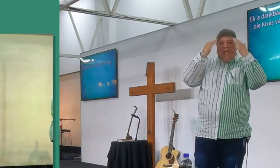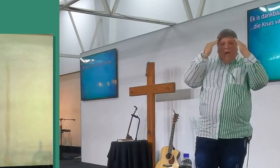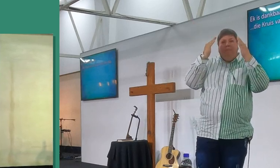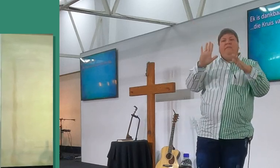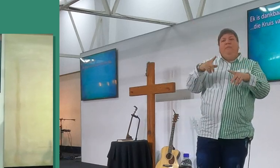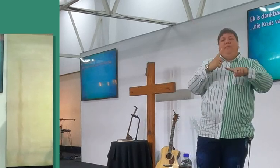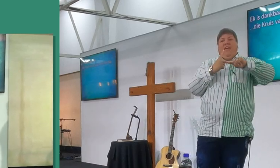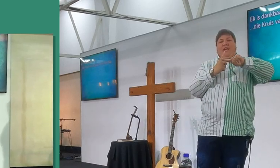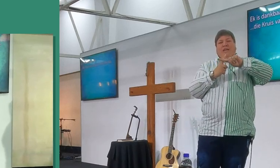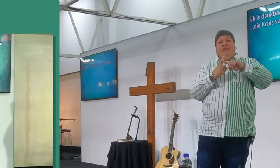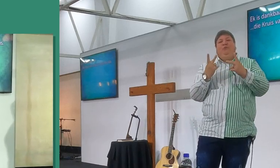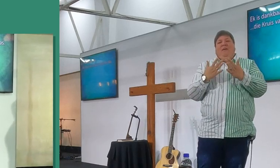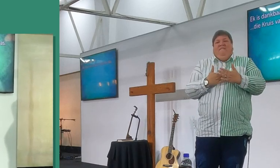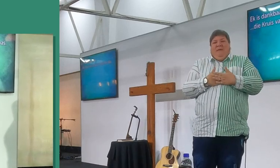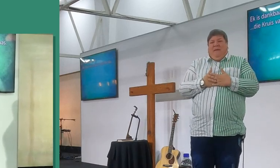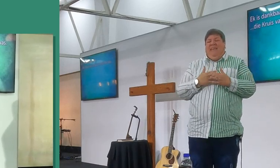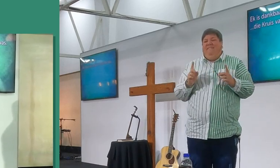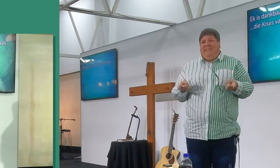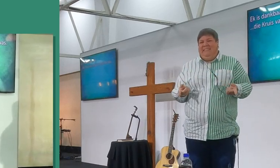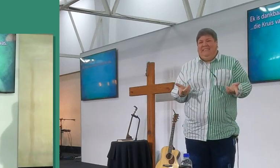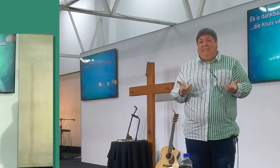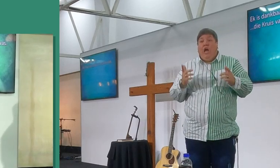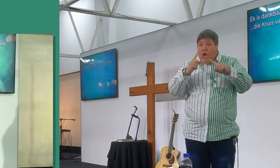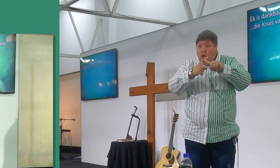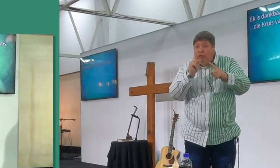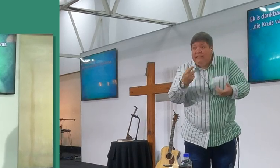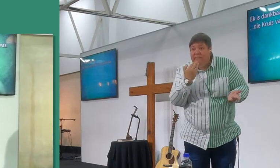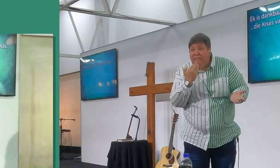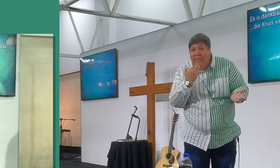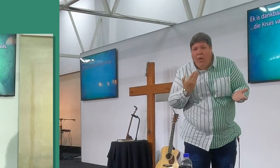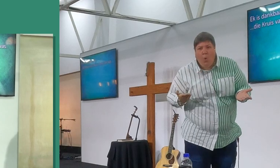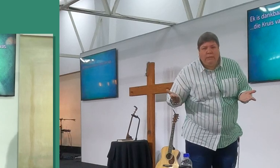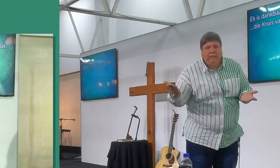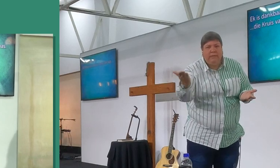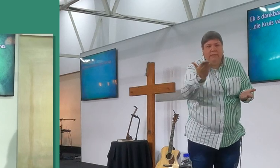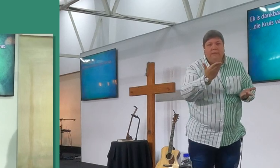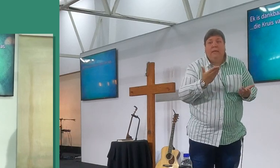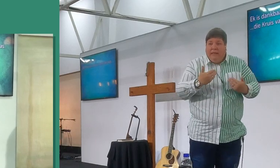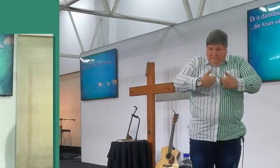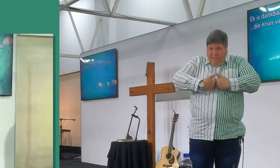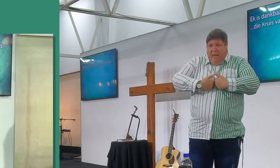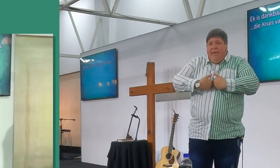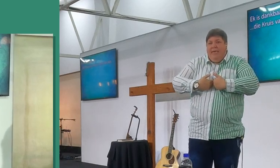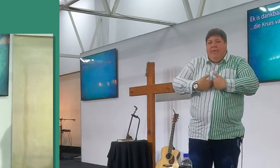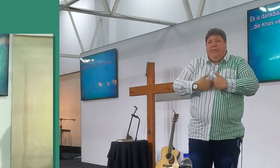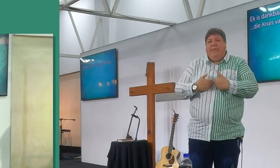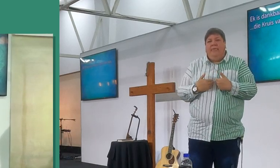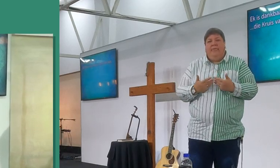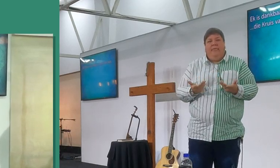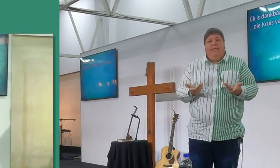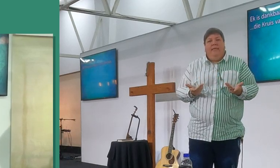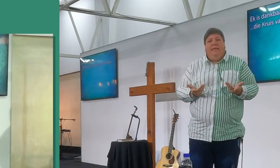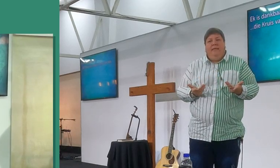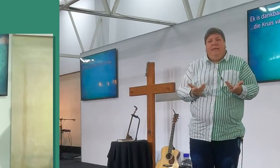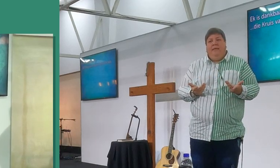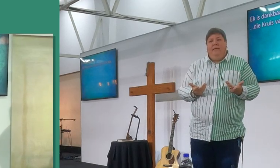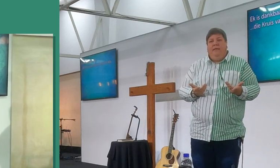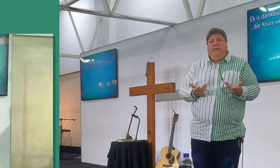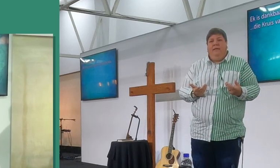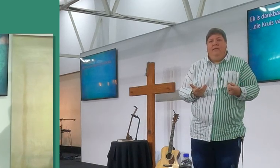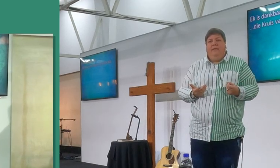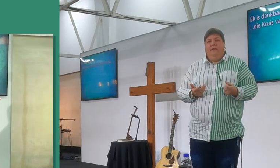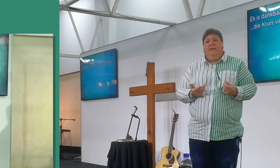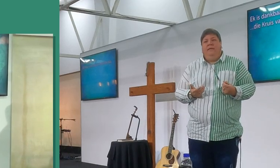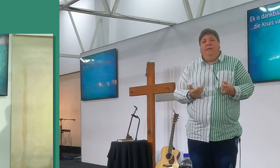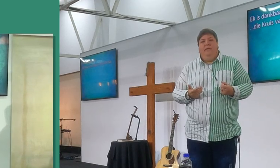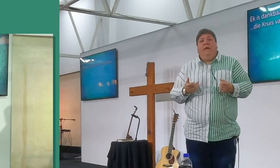die kruis van Jesus ook vir my was, sê dit was vir my, sê dit sam, dit was vir my, dit was vir die paar van julle, sê dit was vir jou,